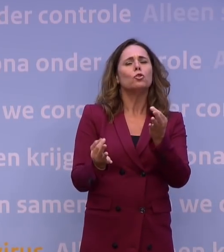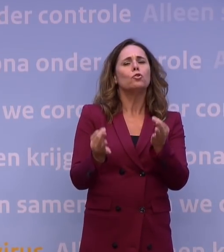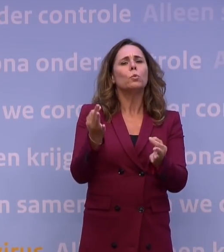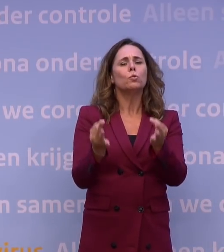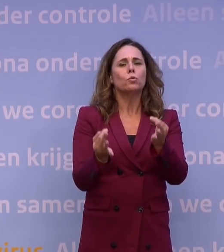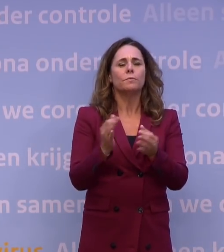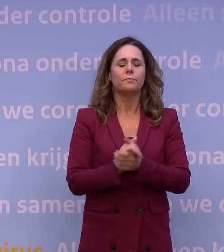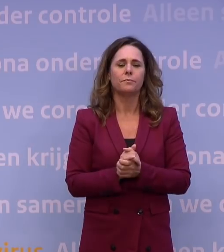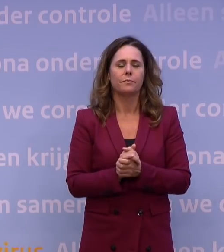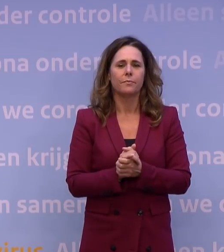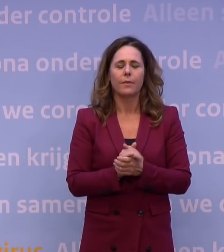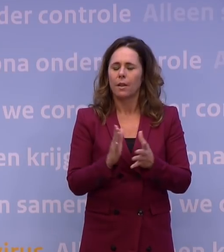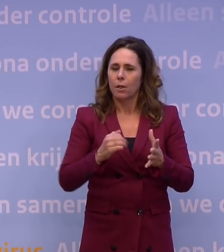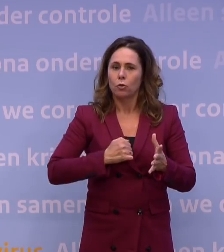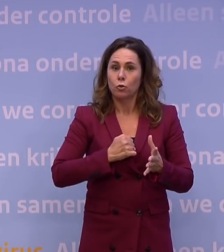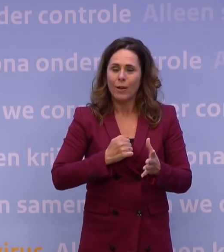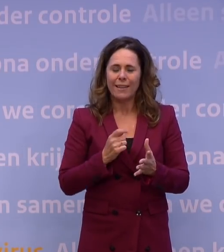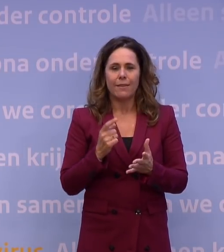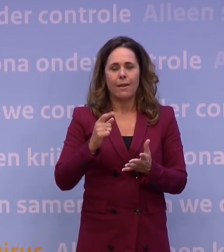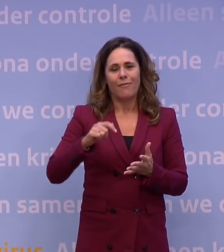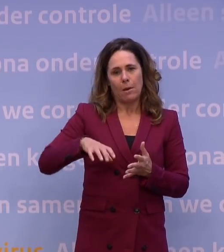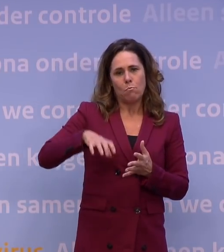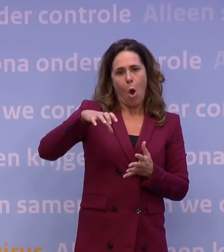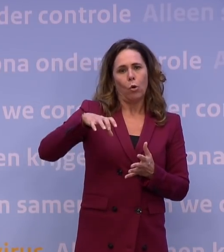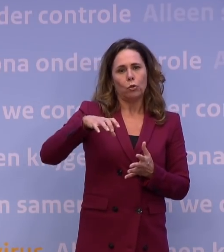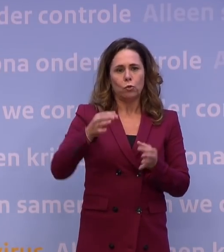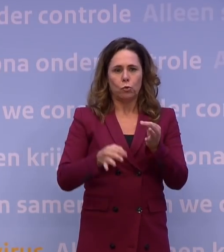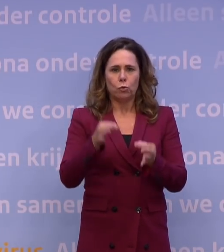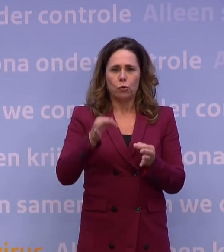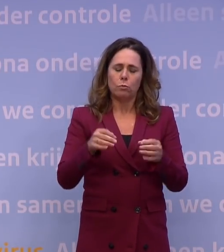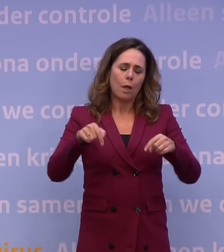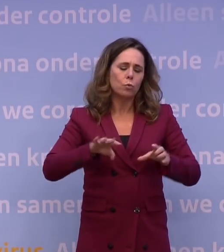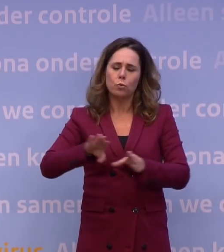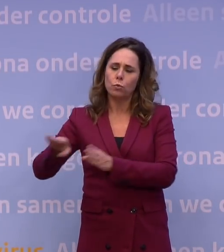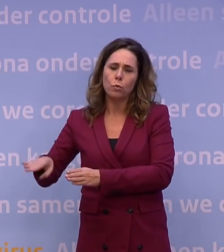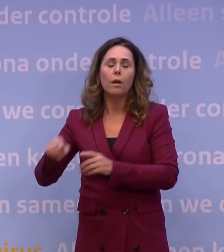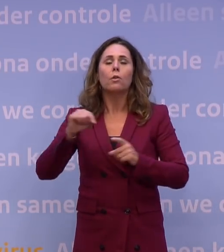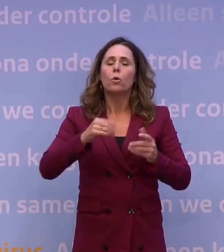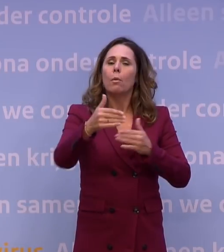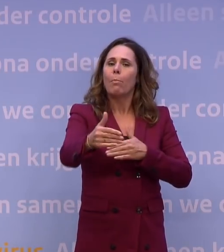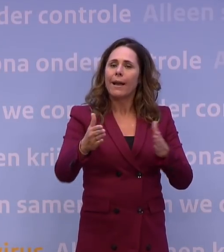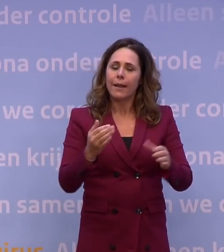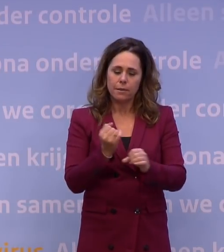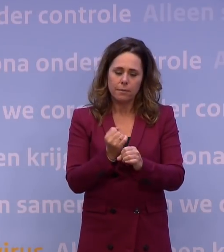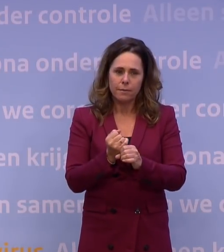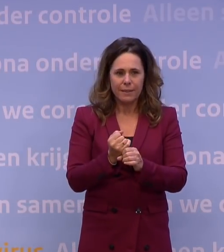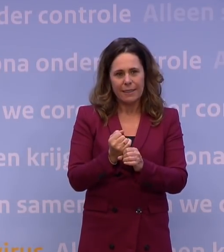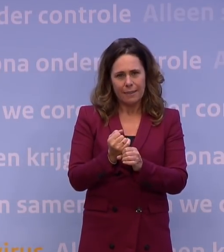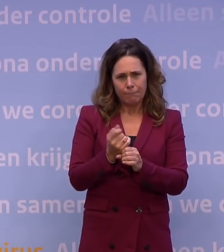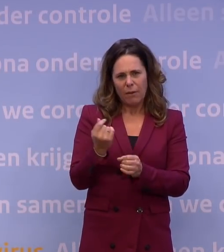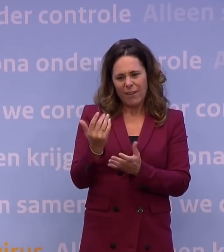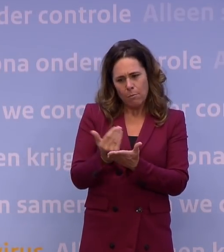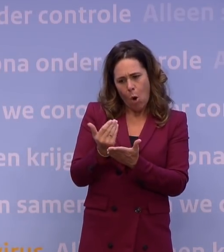En die wijziging, sorry, de vermogenstoets. En daarvan zeggen we, dat ligt eigenlijk nu niet in de reden. Als je dit pakket nu maakt, dan zou je die vermogenstoets per 1